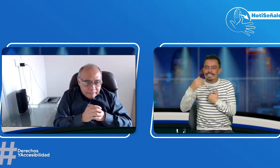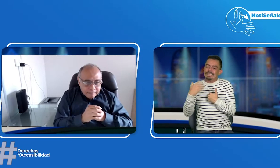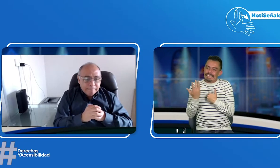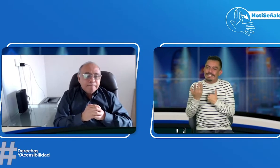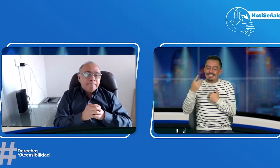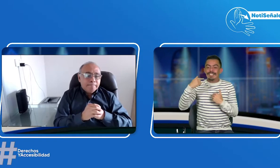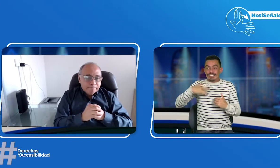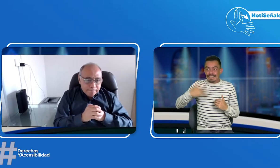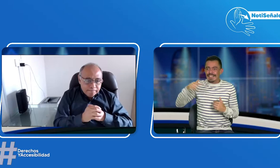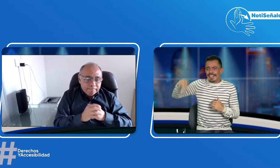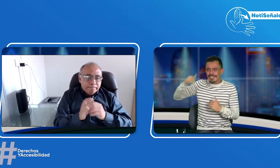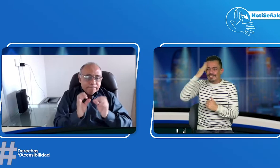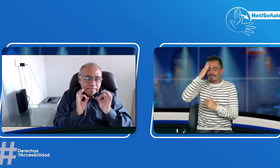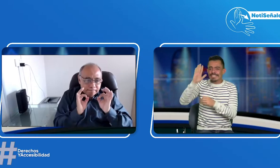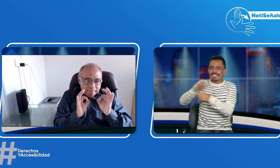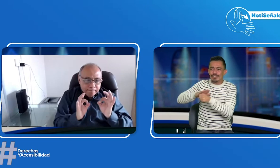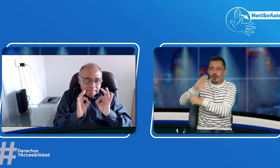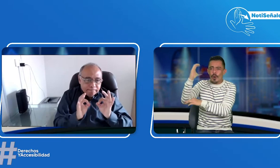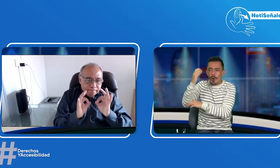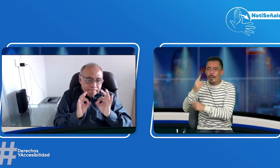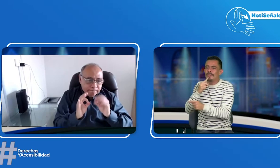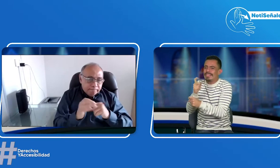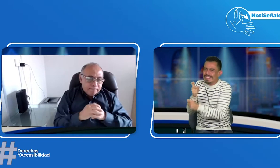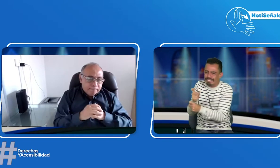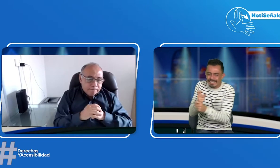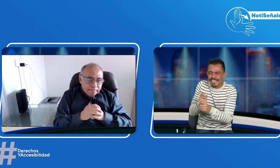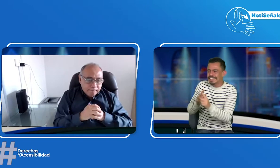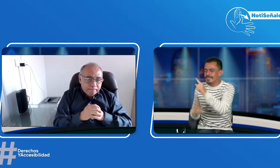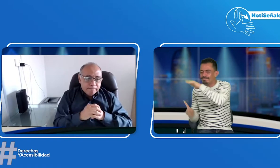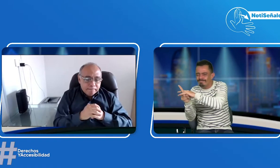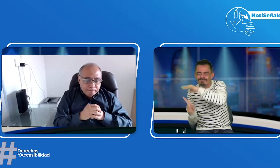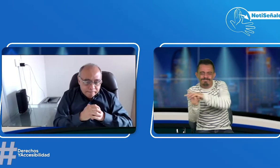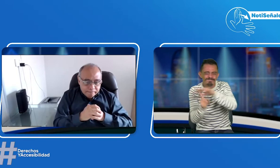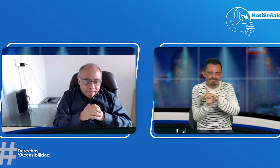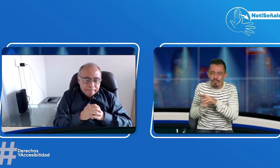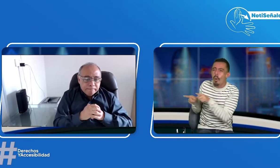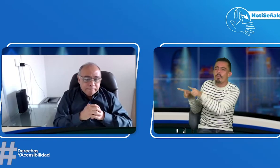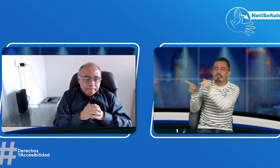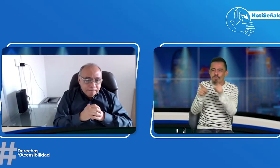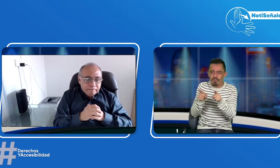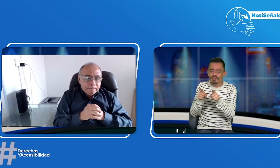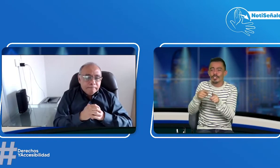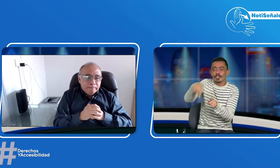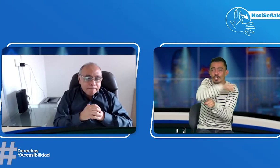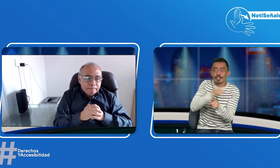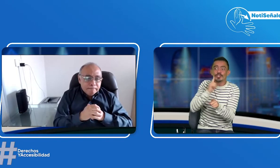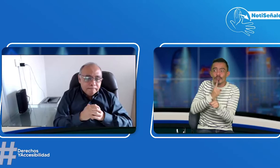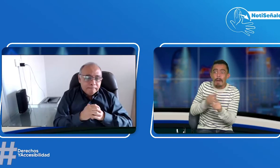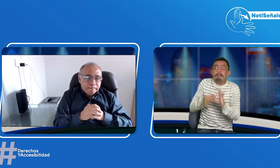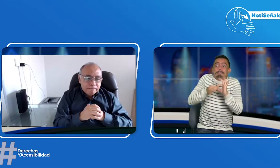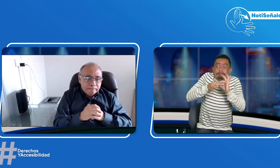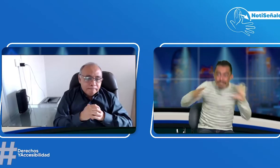en esta toma de conciencia porque es una situación que pasa en Colombia y diversas situaciones que pasan.